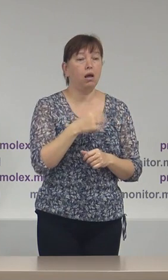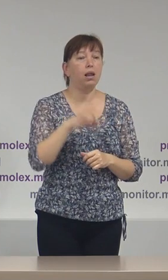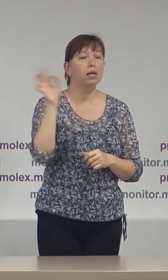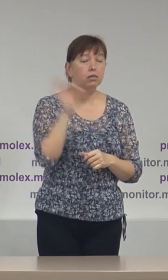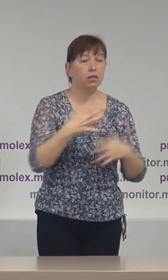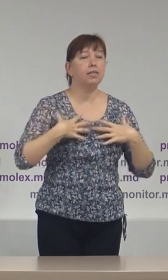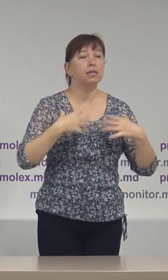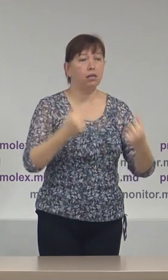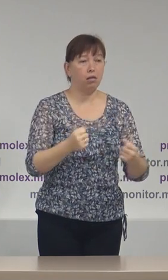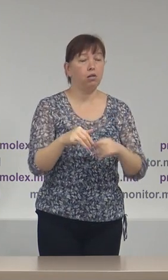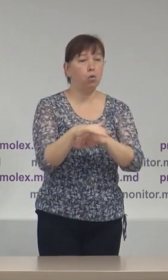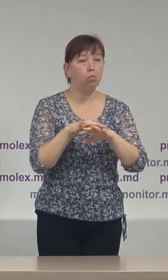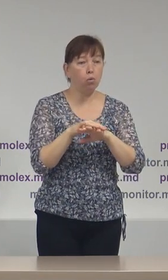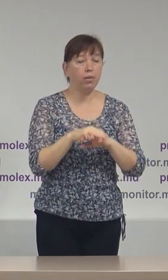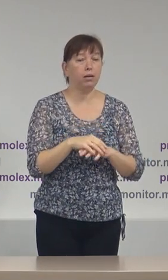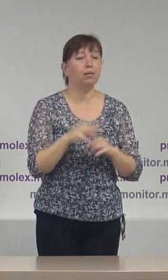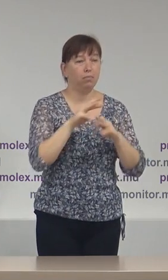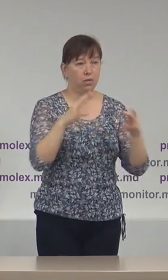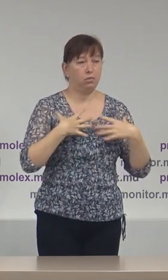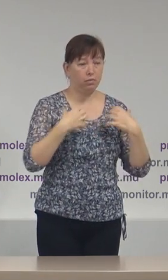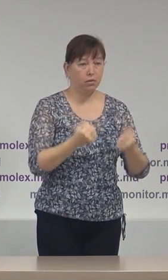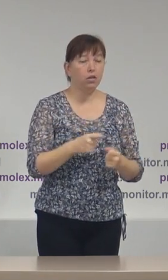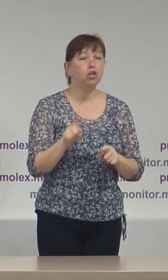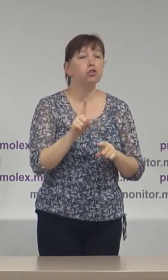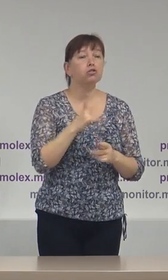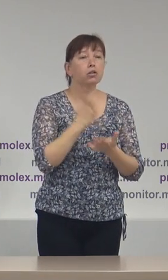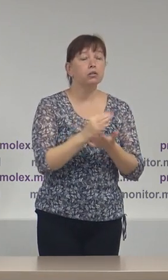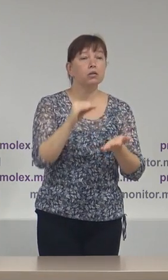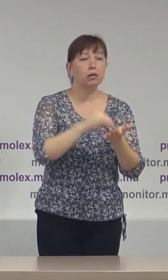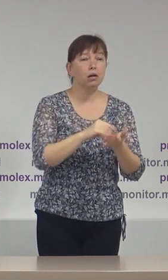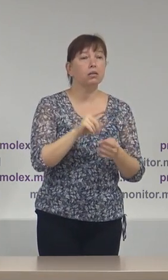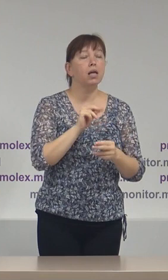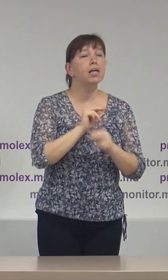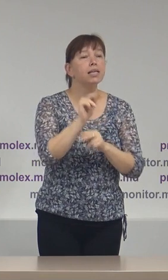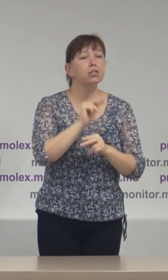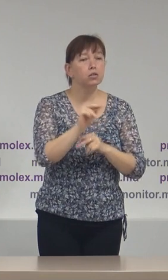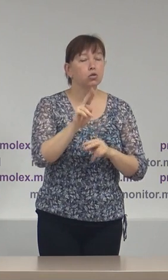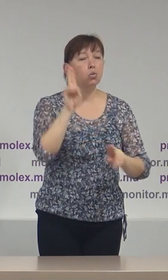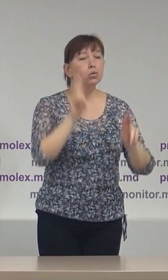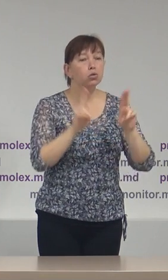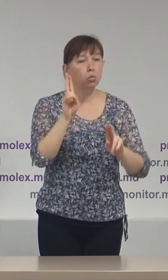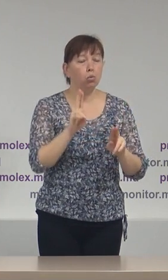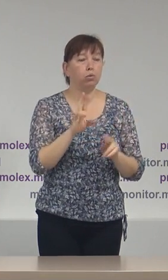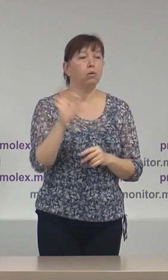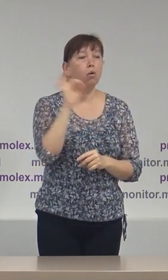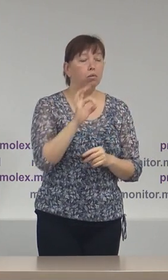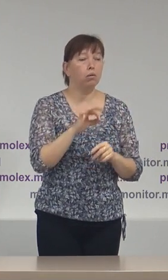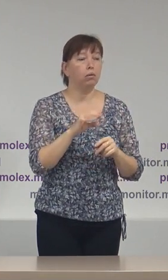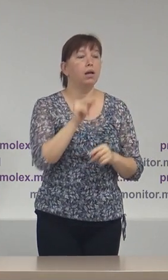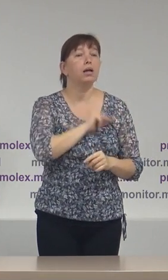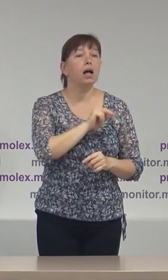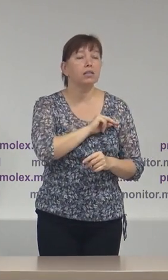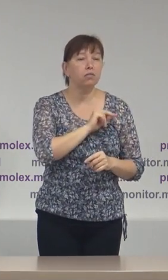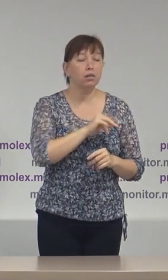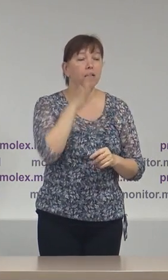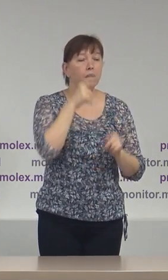Sănătate Publică, în ceea ce privește modificarea instrucțiunii cu privire la activitatea